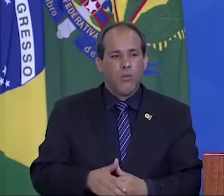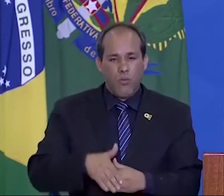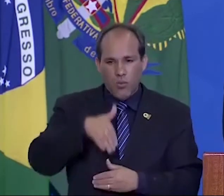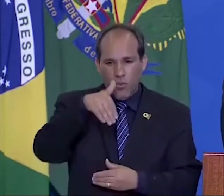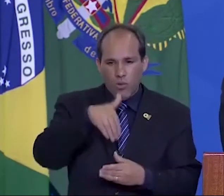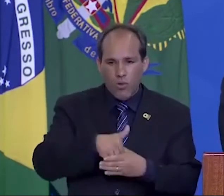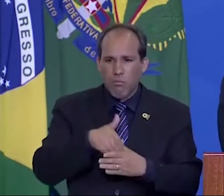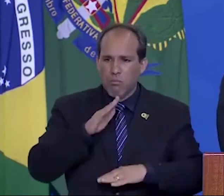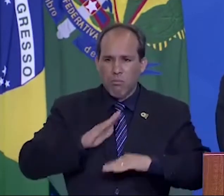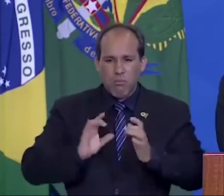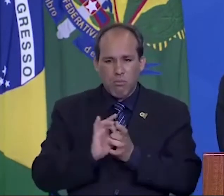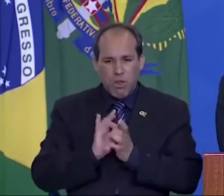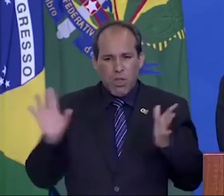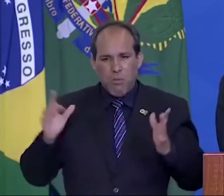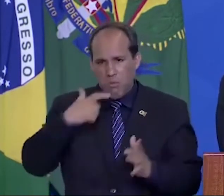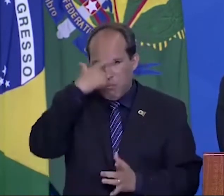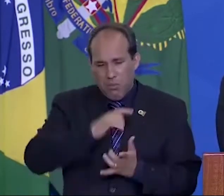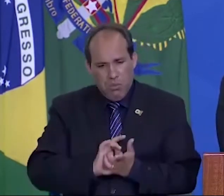forma independente,